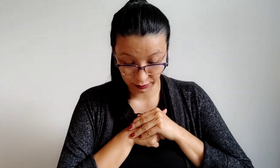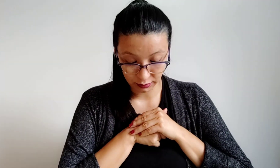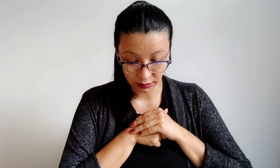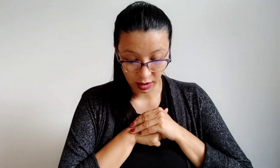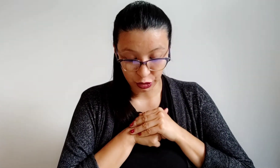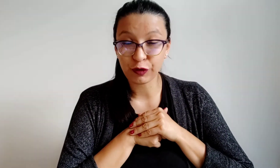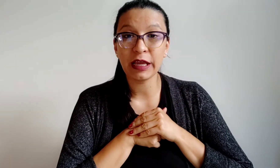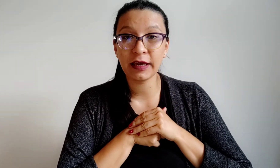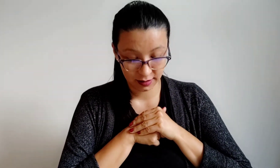Drink, drunk,